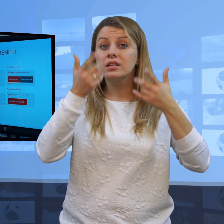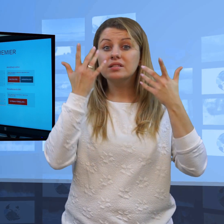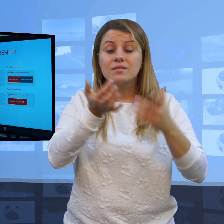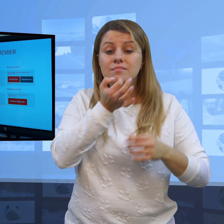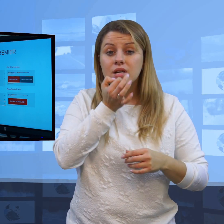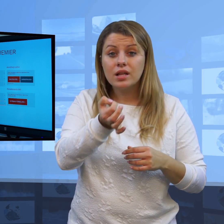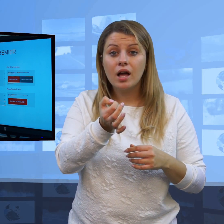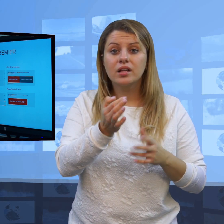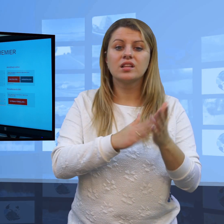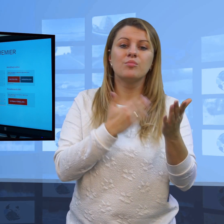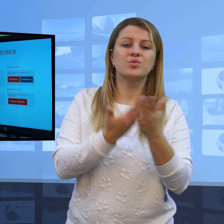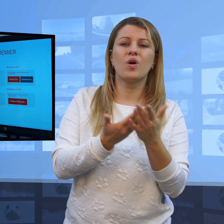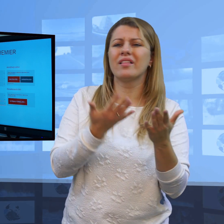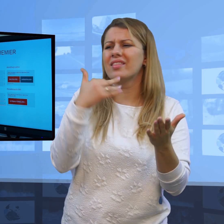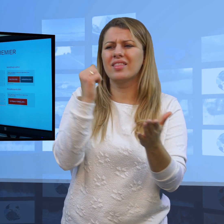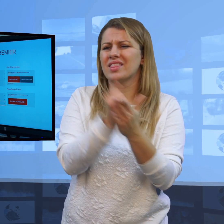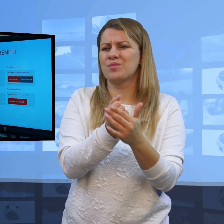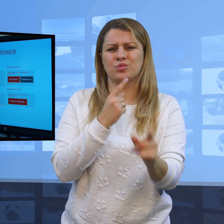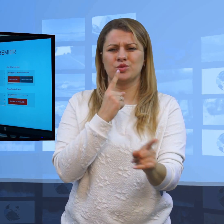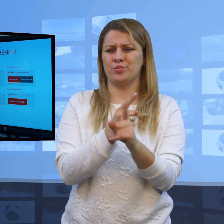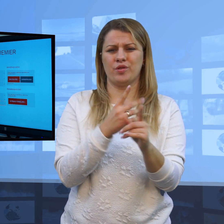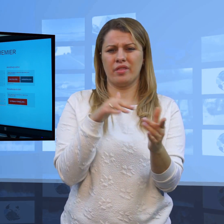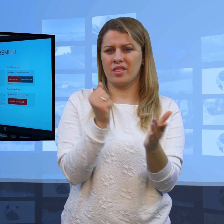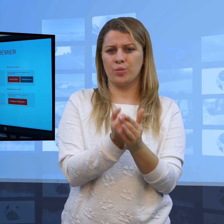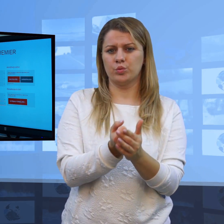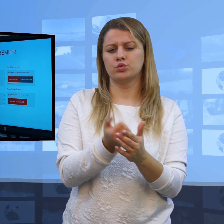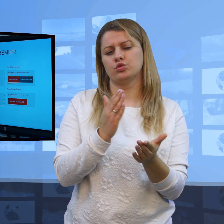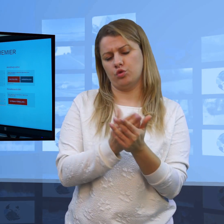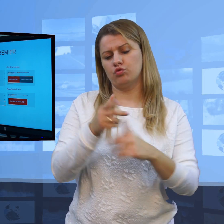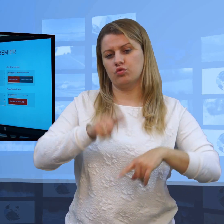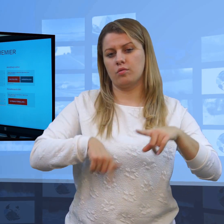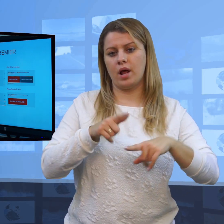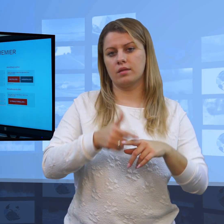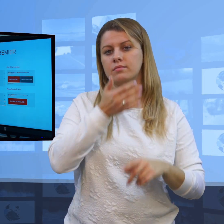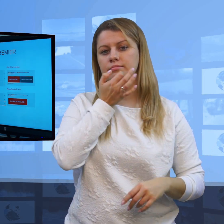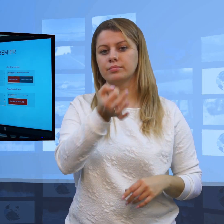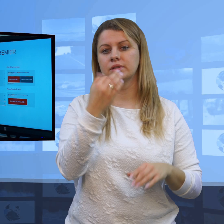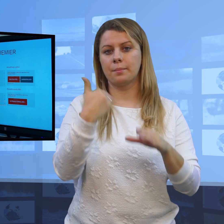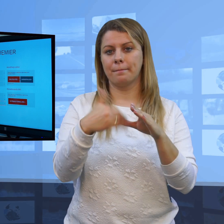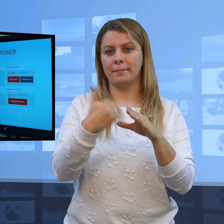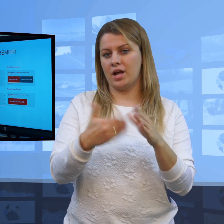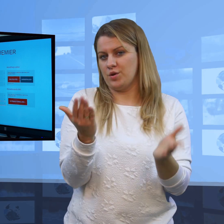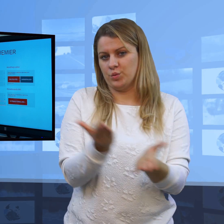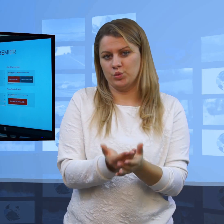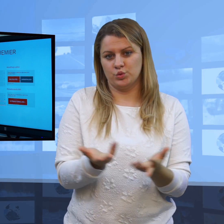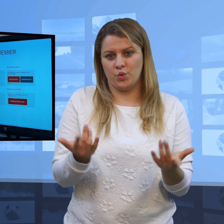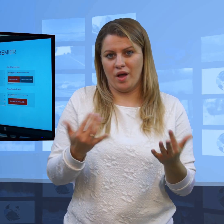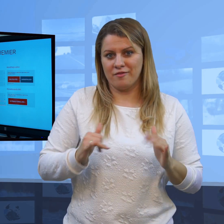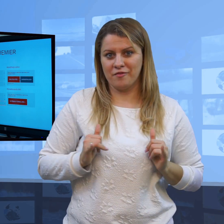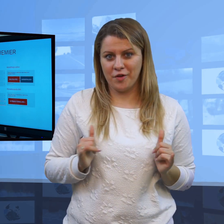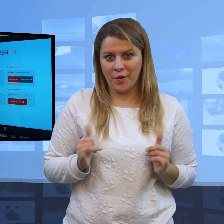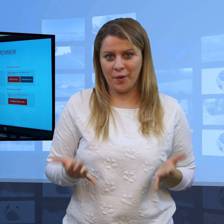prostu zadać pytanie odnośnie ważnego wydarzenia, czy ważnego tematu, który Państwa nurtuje, a dotyczy